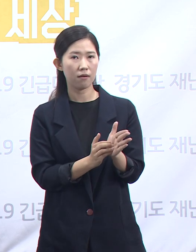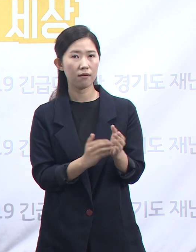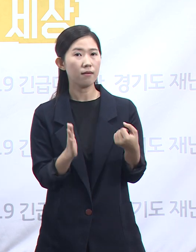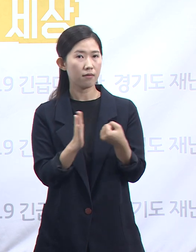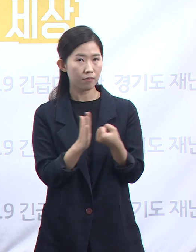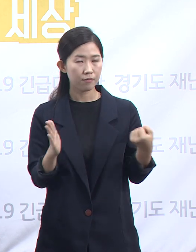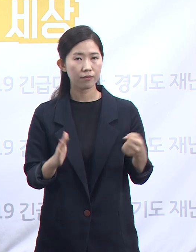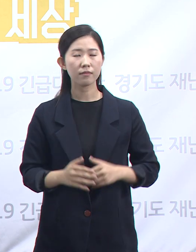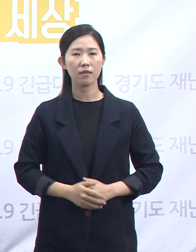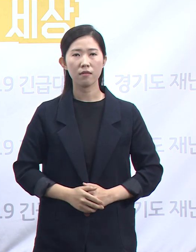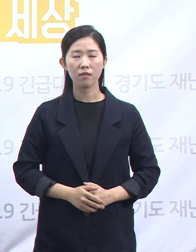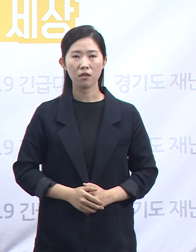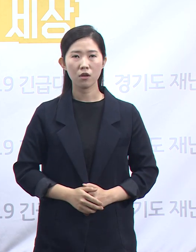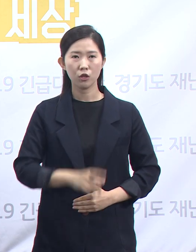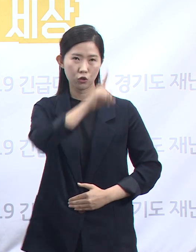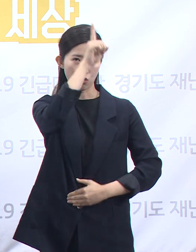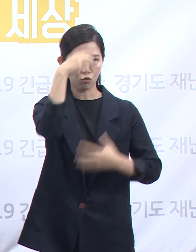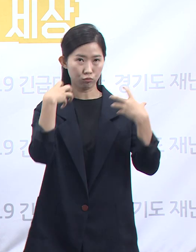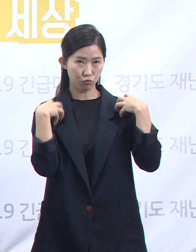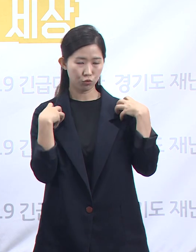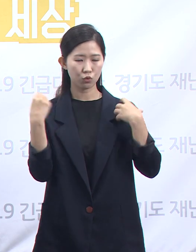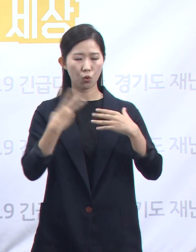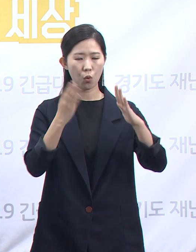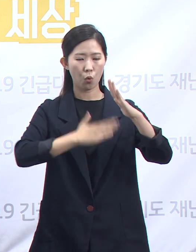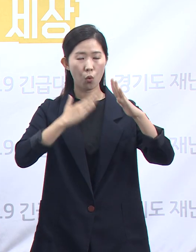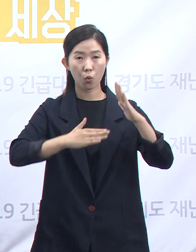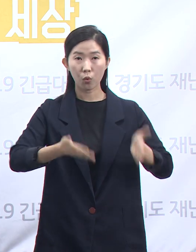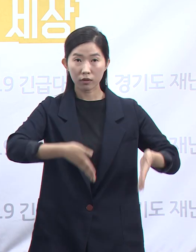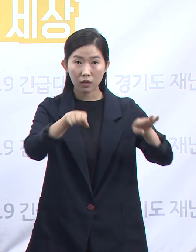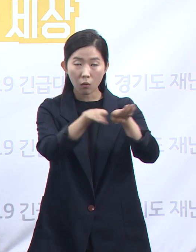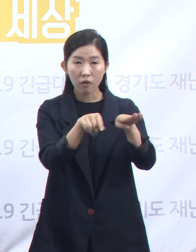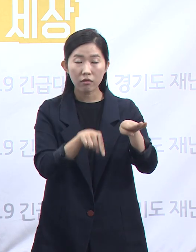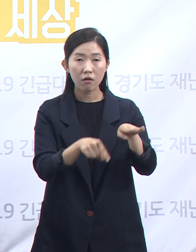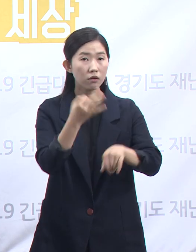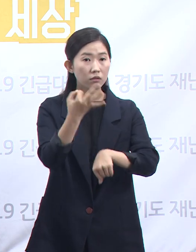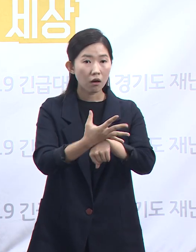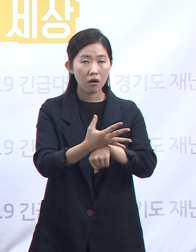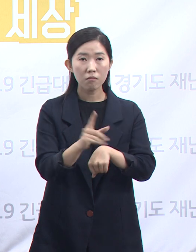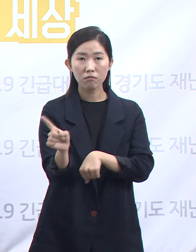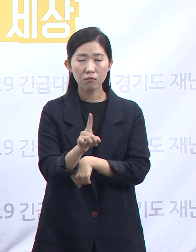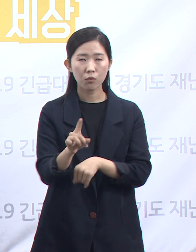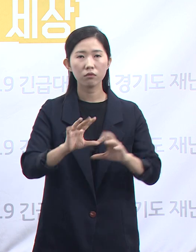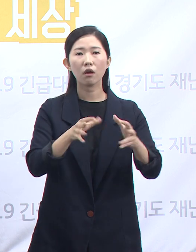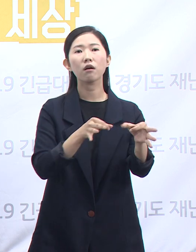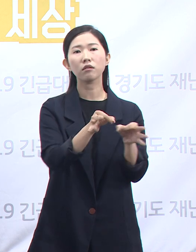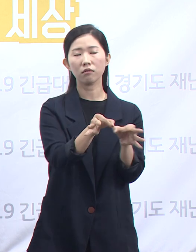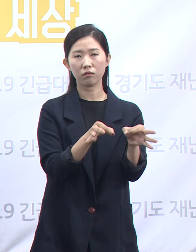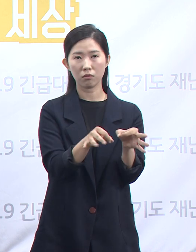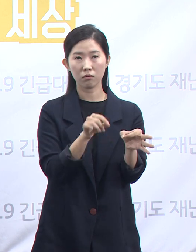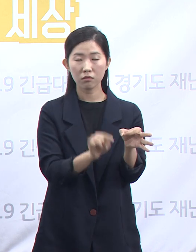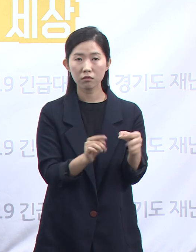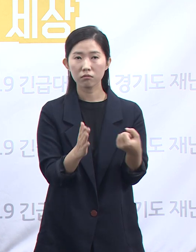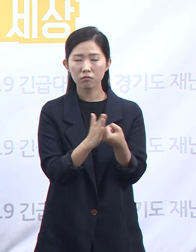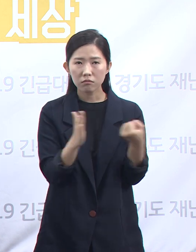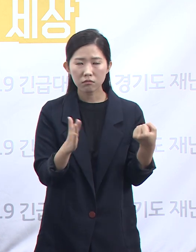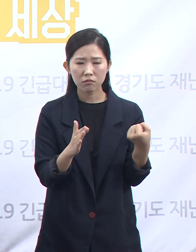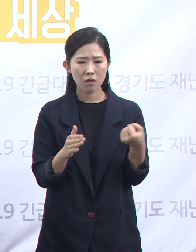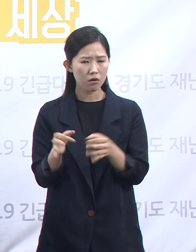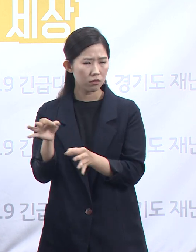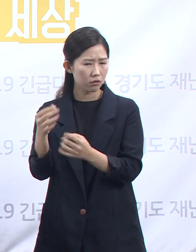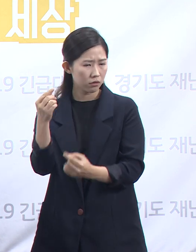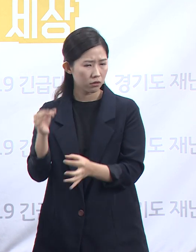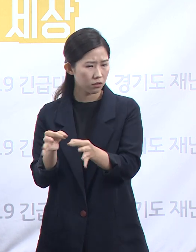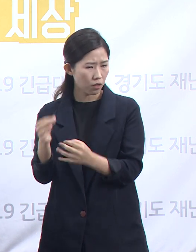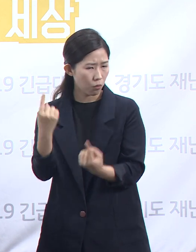정부나 공공기관은 나라장처를 통해 시장 단가보다 비싼 가격의 공공조달 물품을 구매할